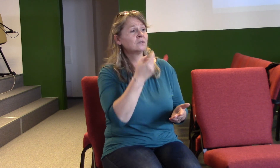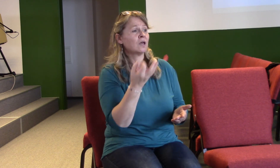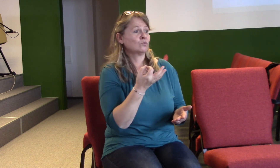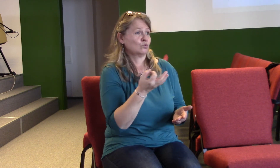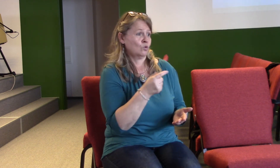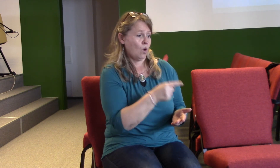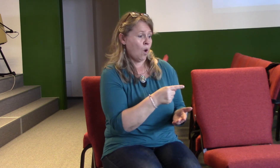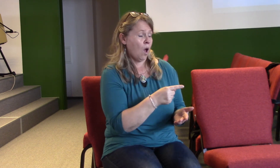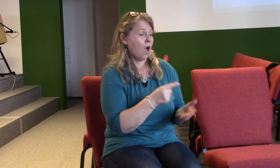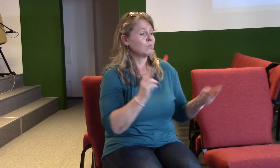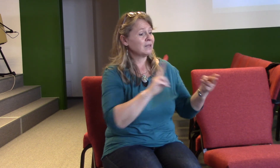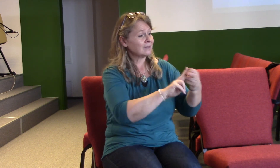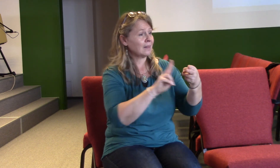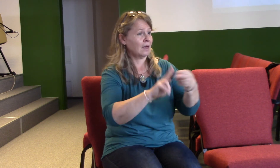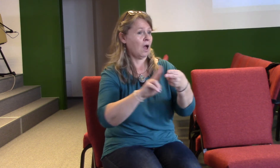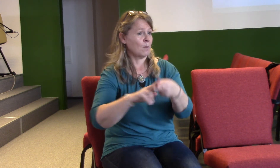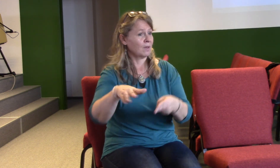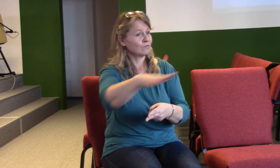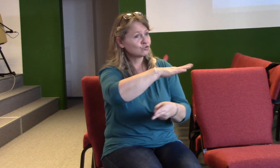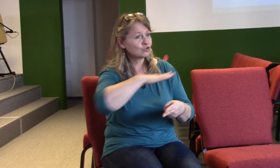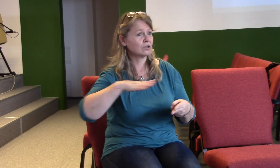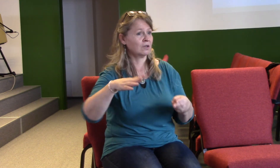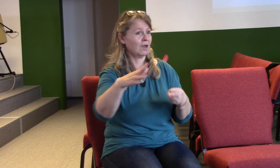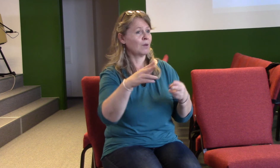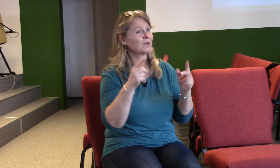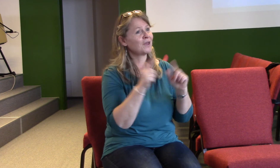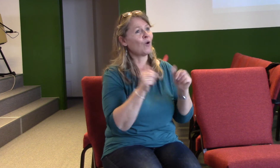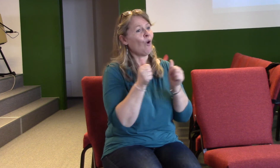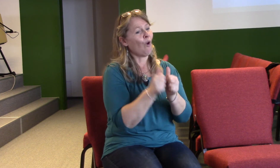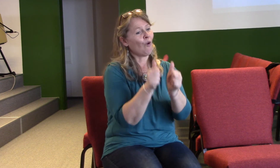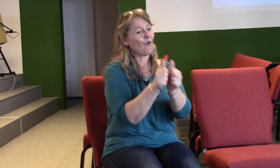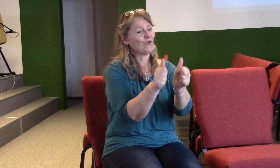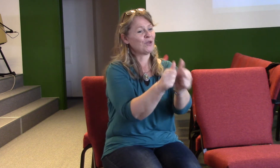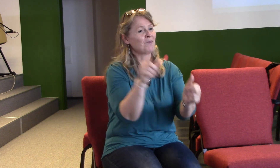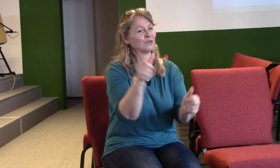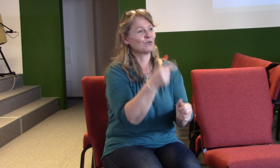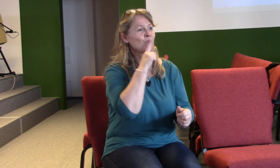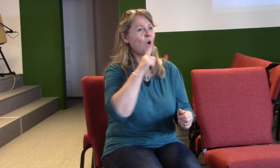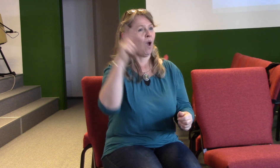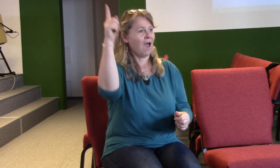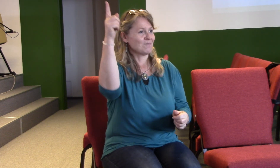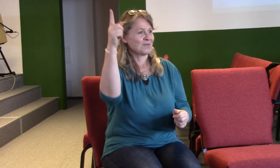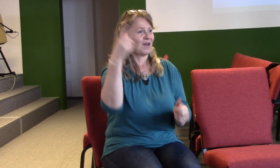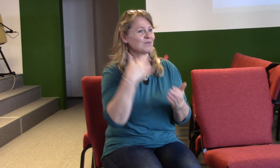známost, vlastně abychom začali spolu chodit. Takže tématem dnešního kázání je